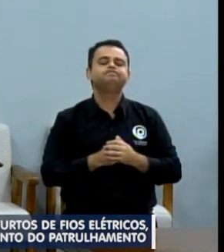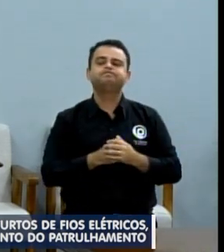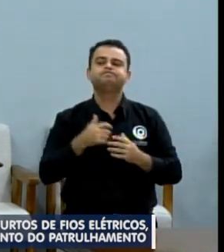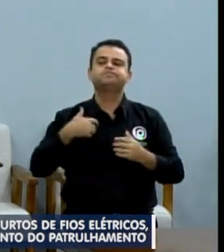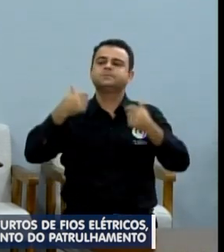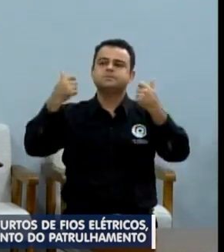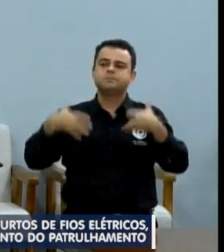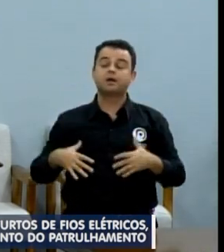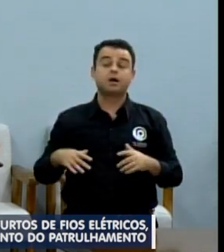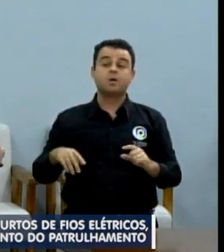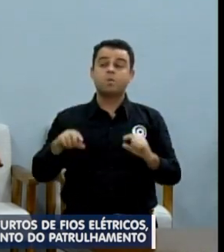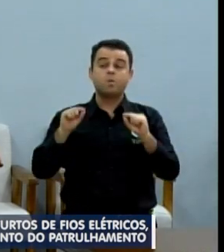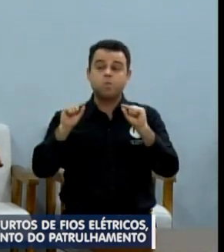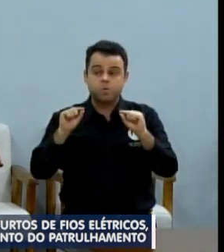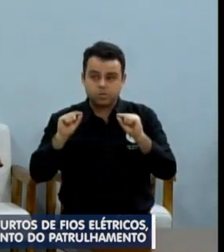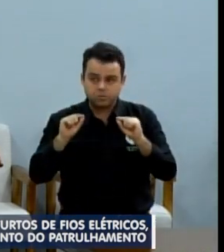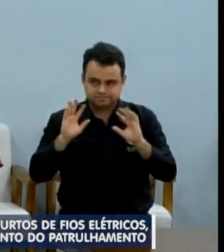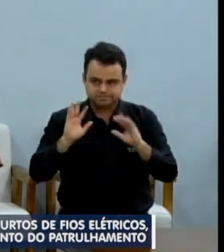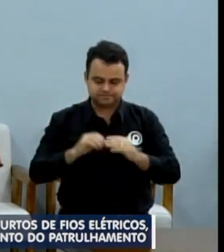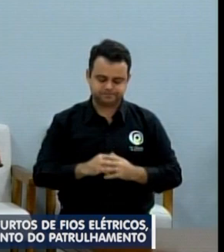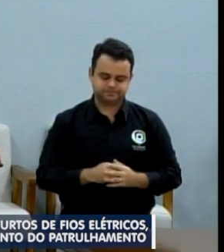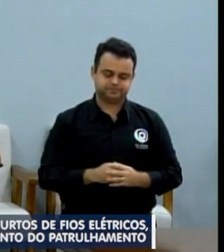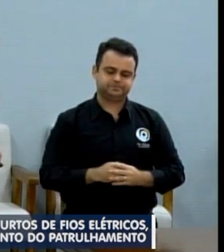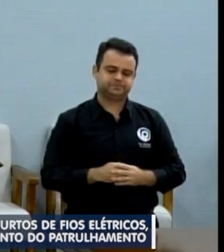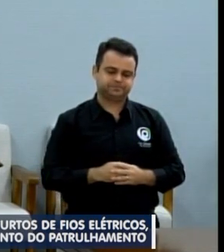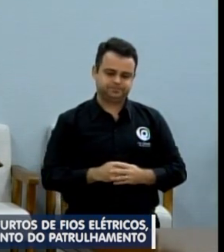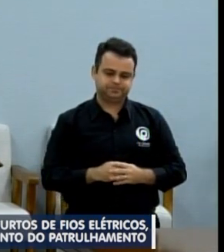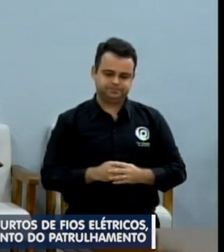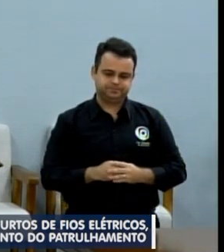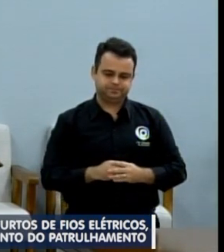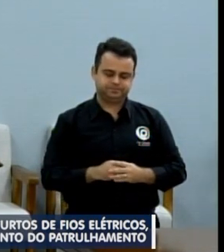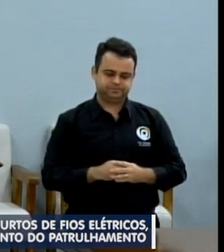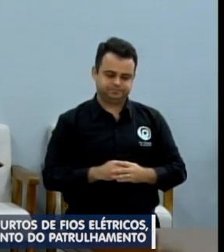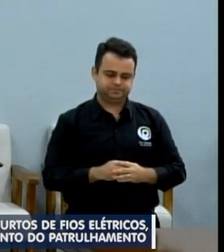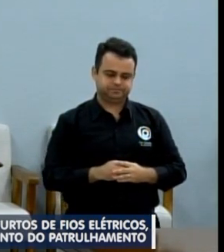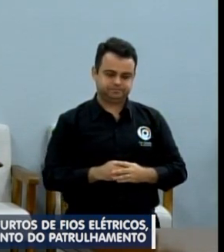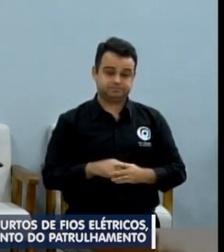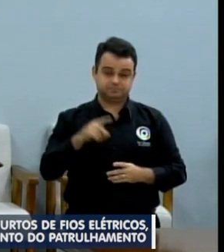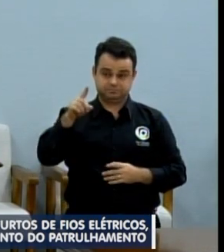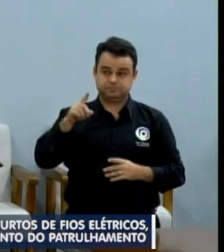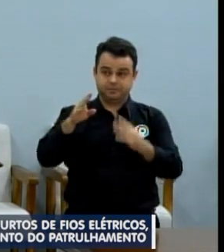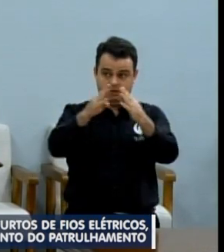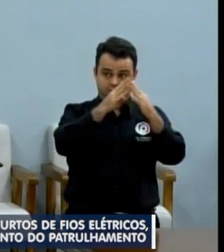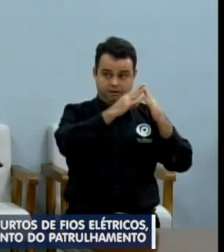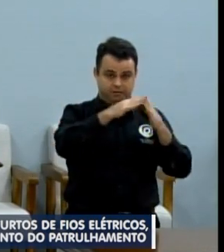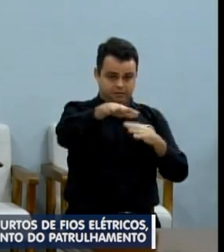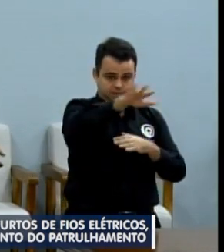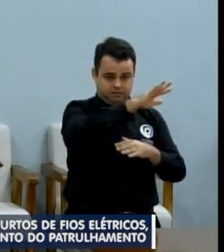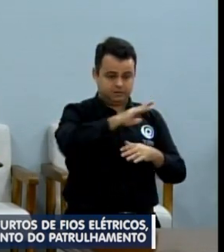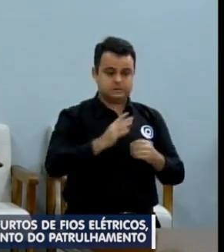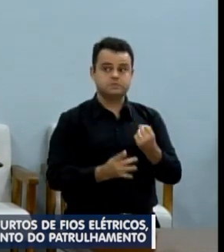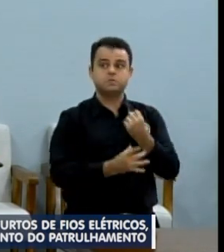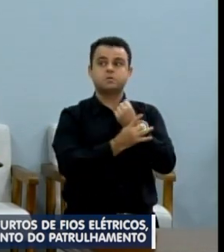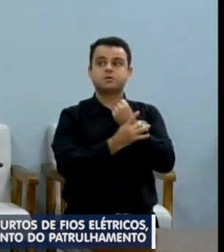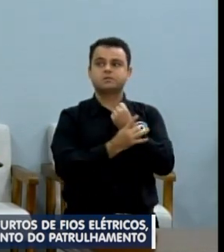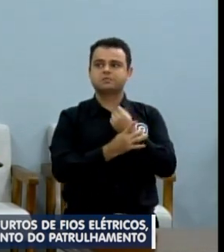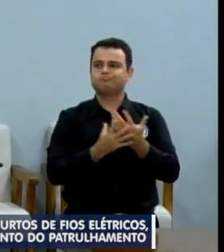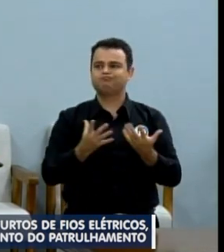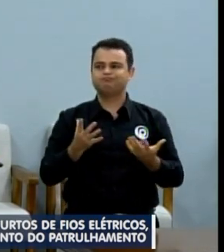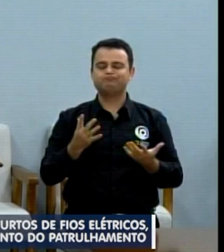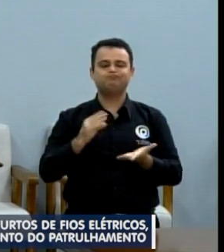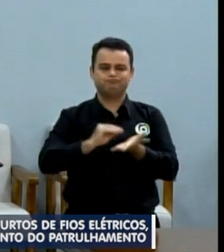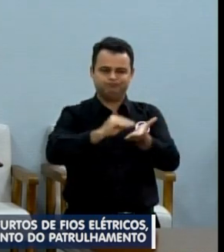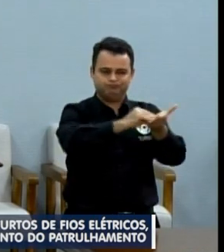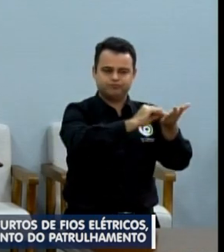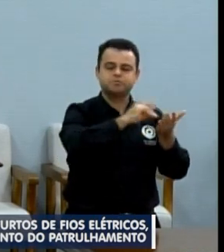presidente, a questão da falta de segurança nas residências da nossa cidade, furtos de fios de